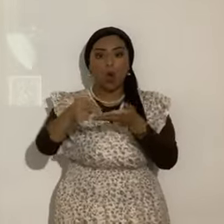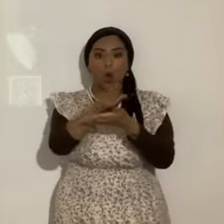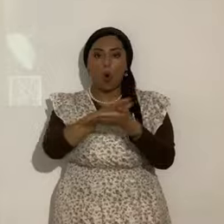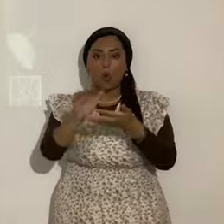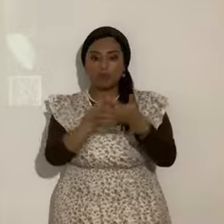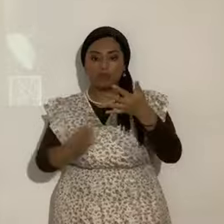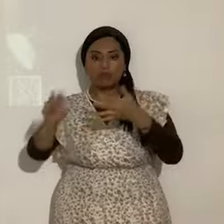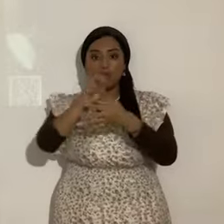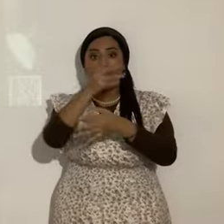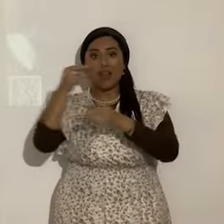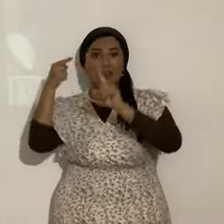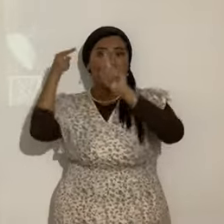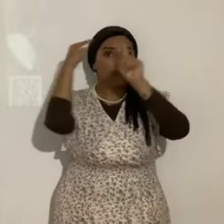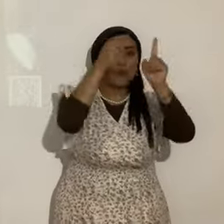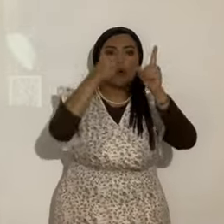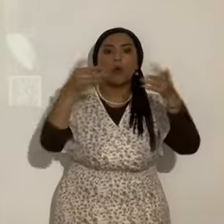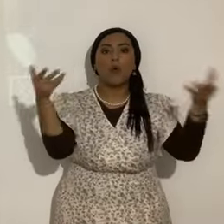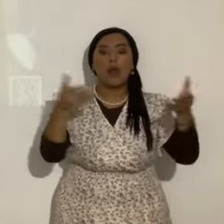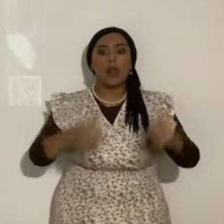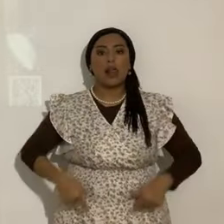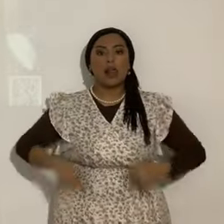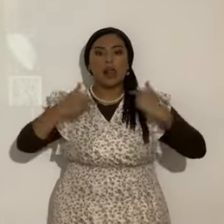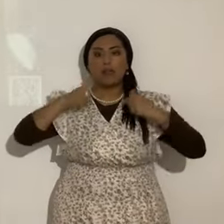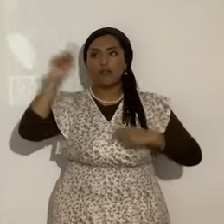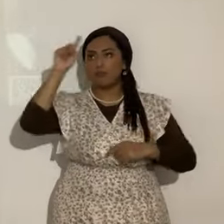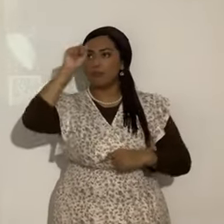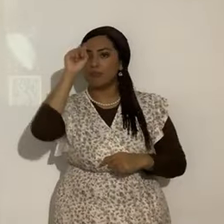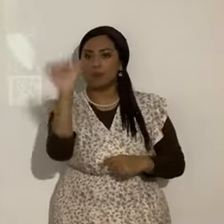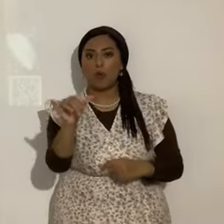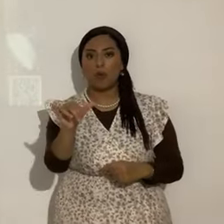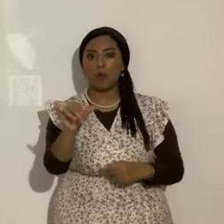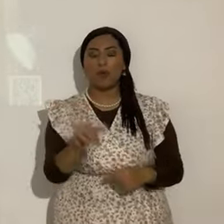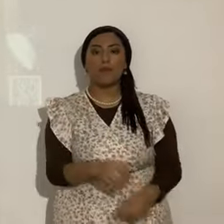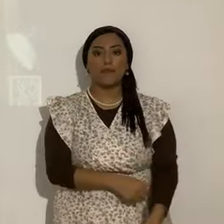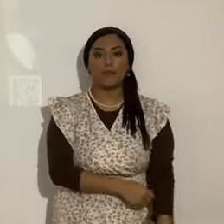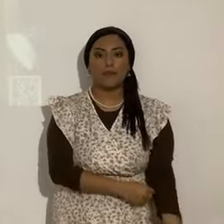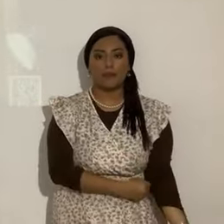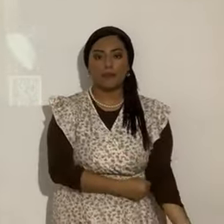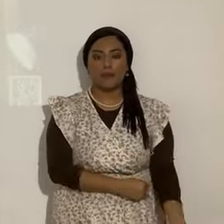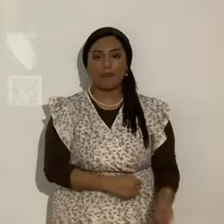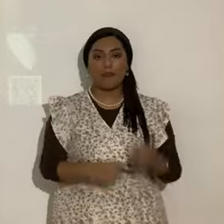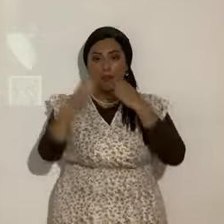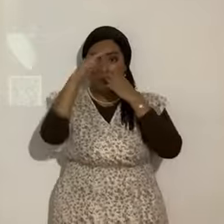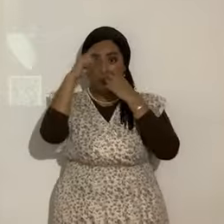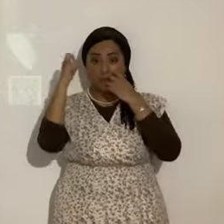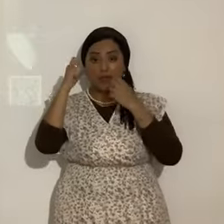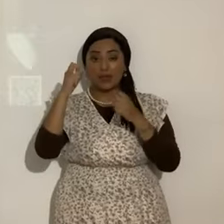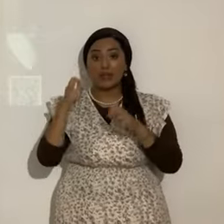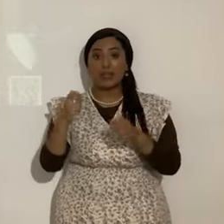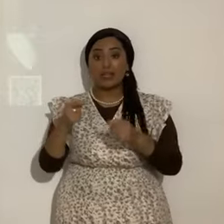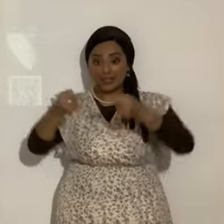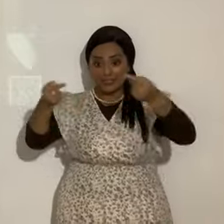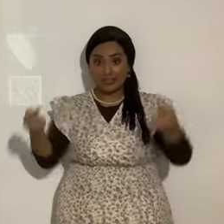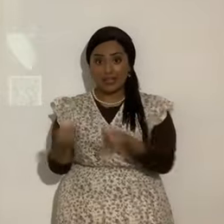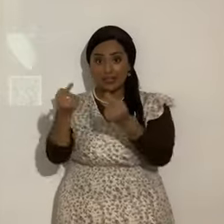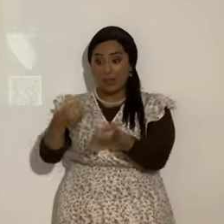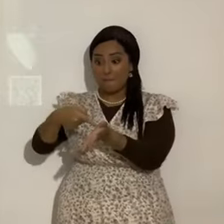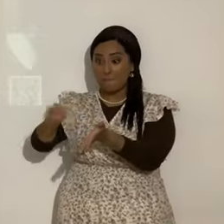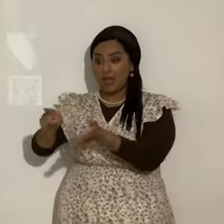fin la vida eterna. Y este verso creo que nos lo sabemos todos de memoria. 23. Porque la paga del pecado es muerte. Más